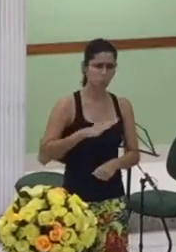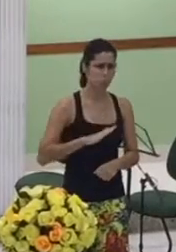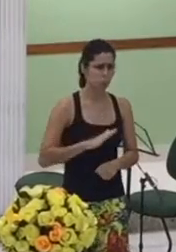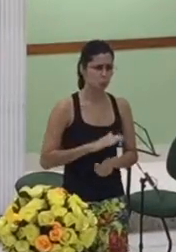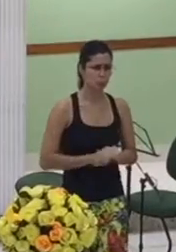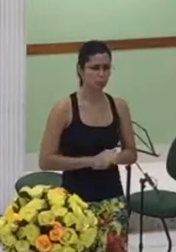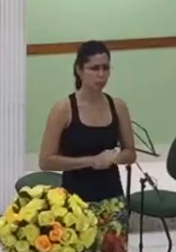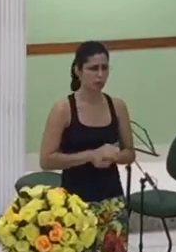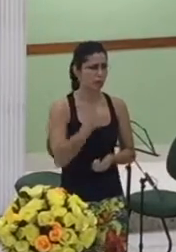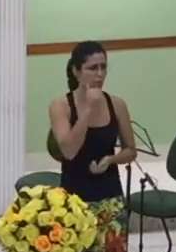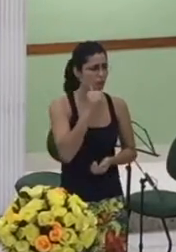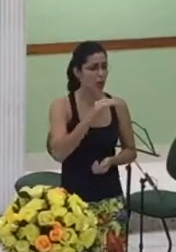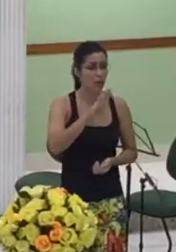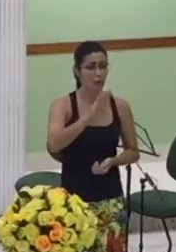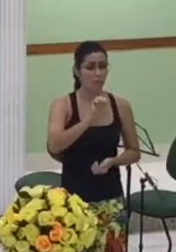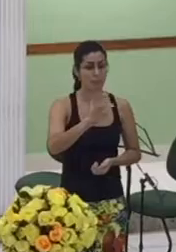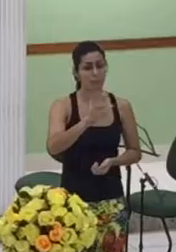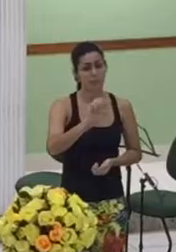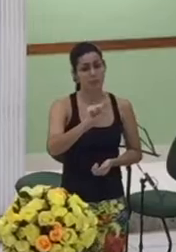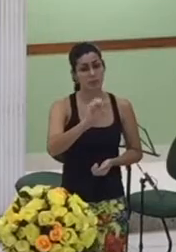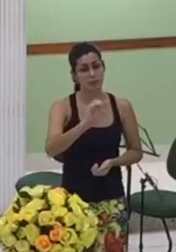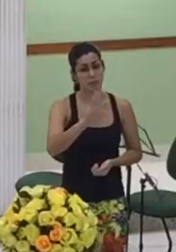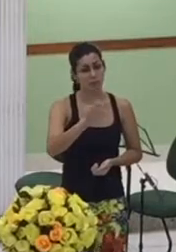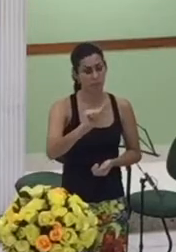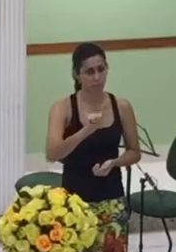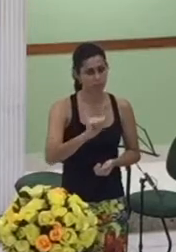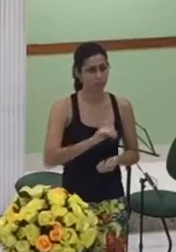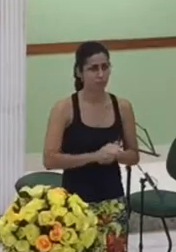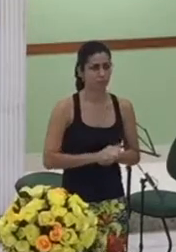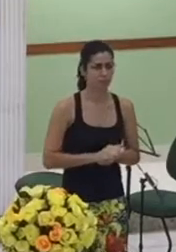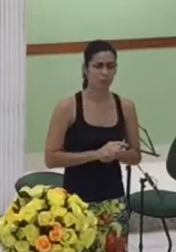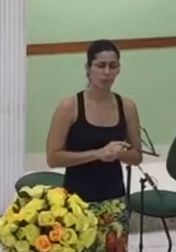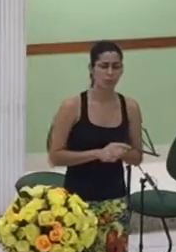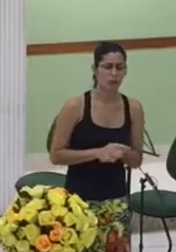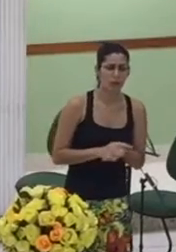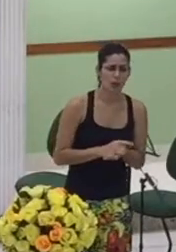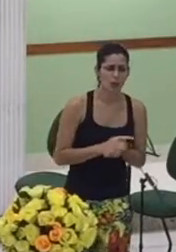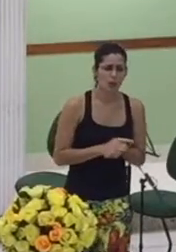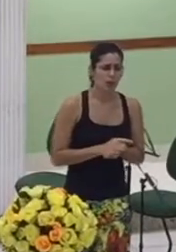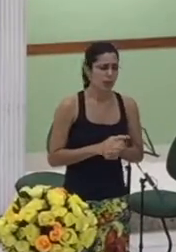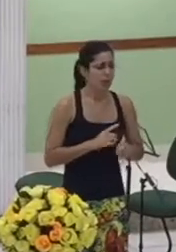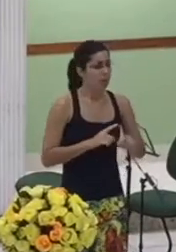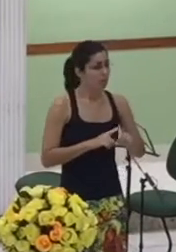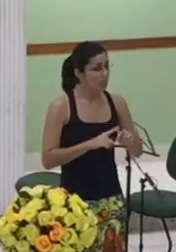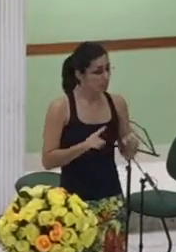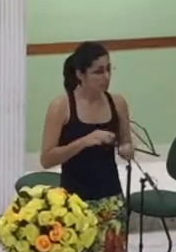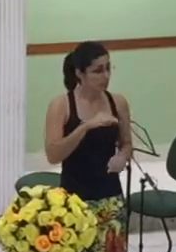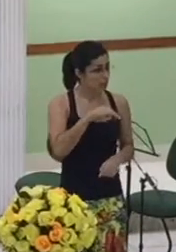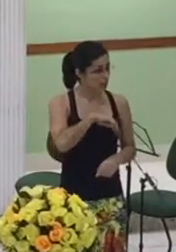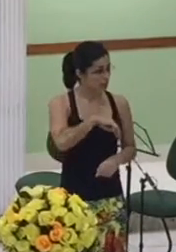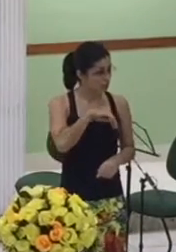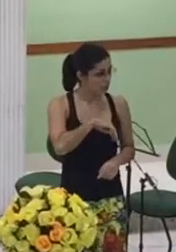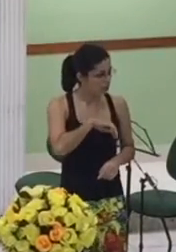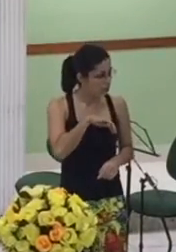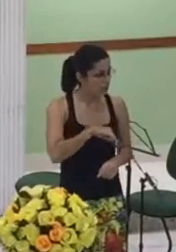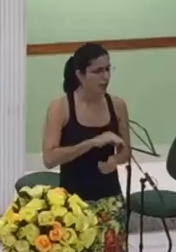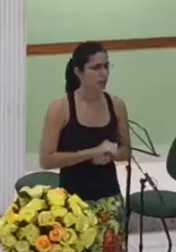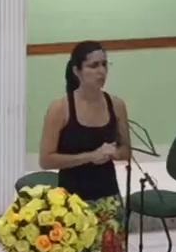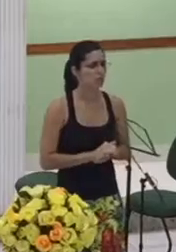mas até mesmo isso há um cuidado de Mateus em dizer aquela mulher cujo nome não